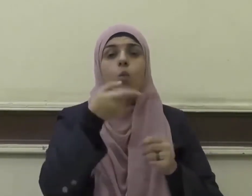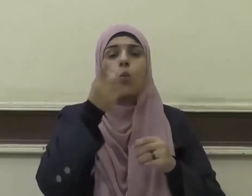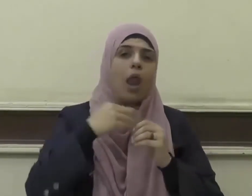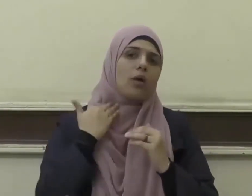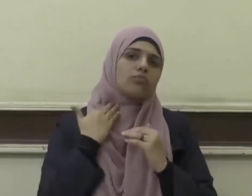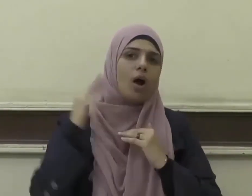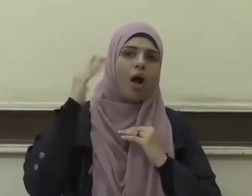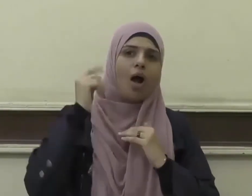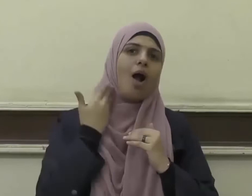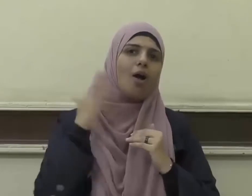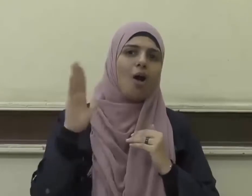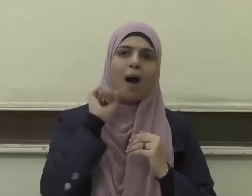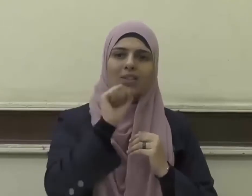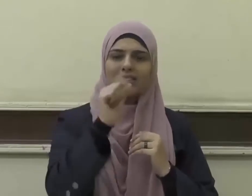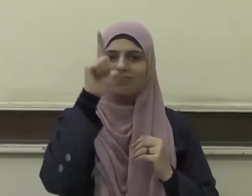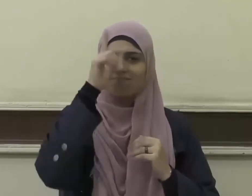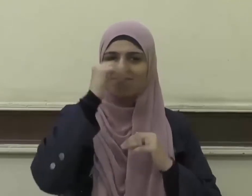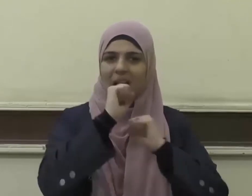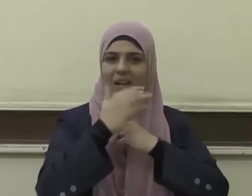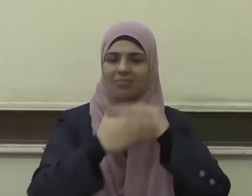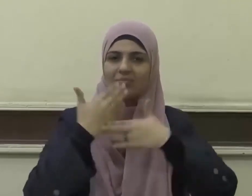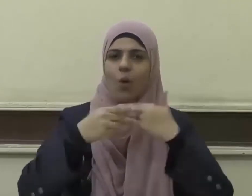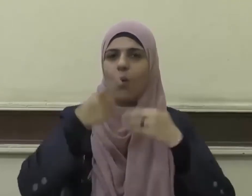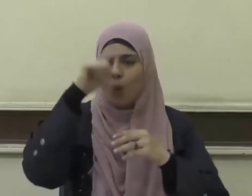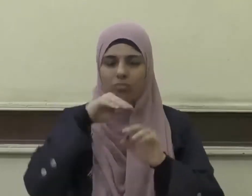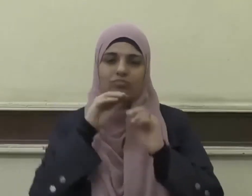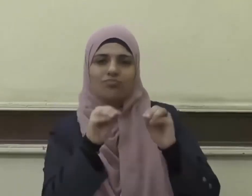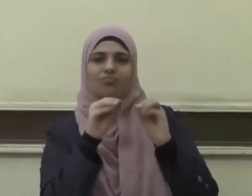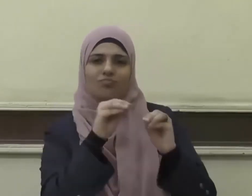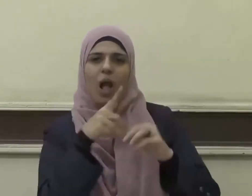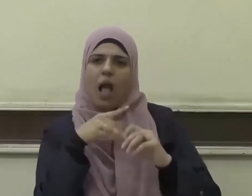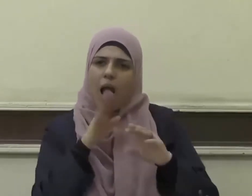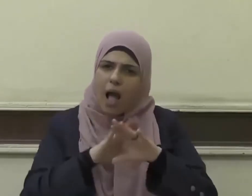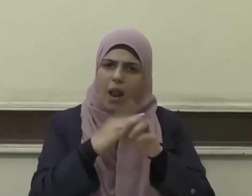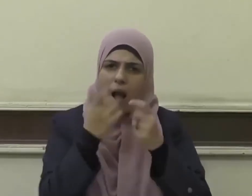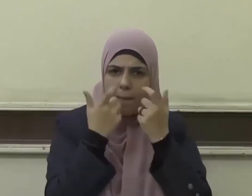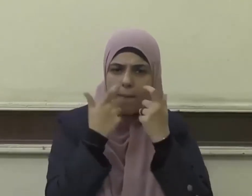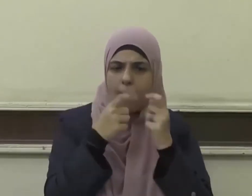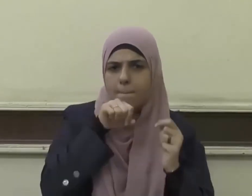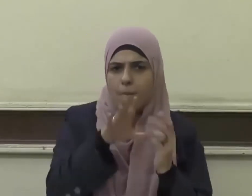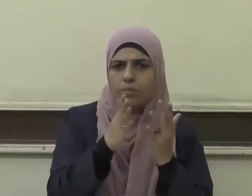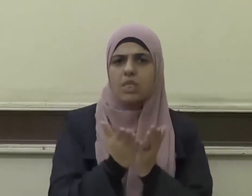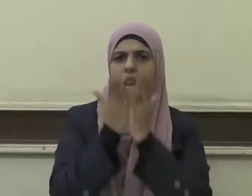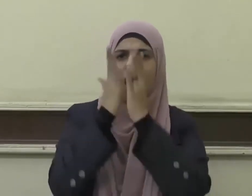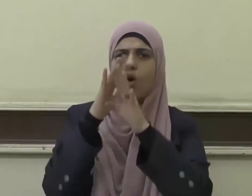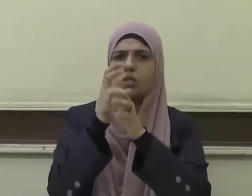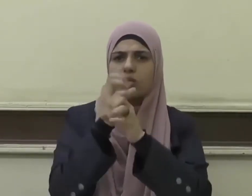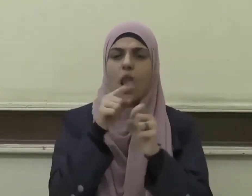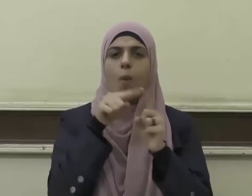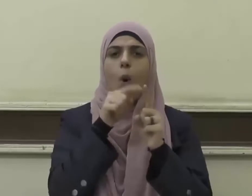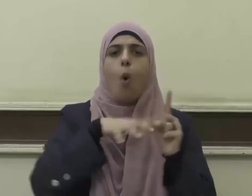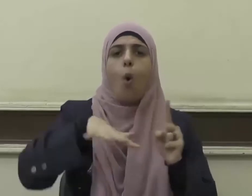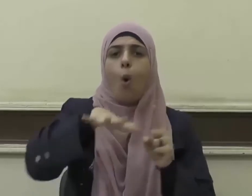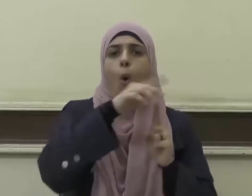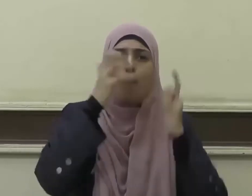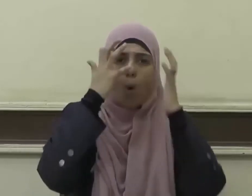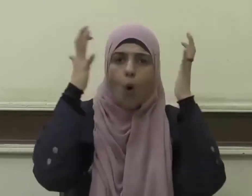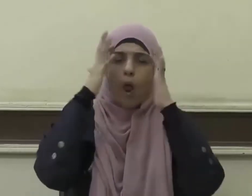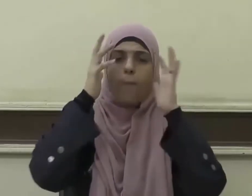والذين أثنى عليهم رسول الله صلى الله عليه وسلم هم علماء الأمة المخلصون